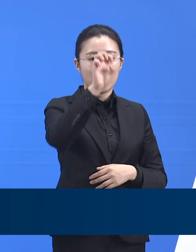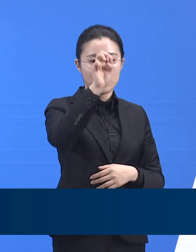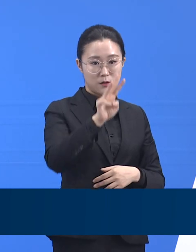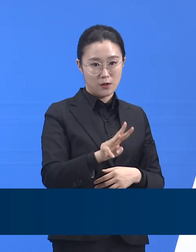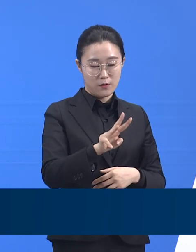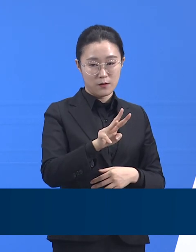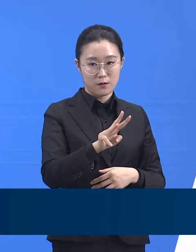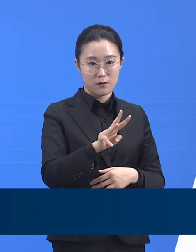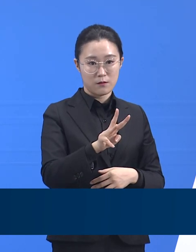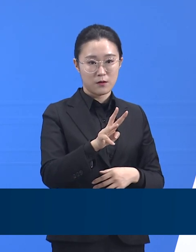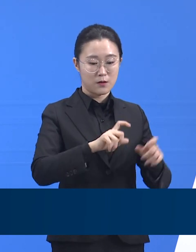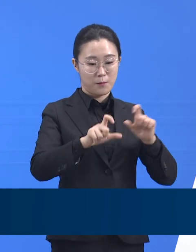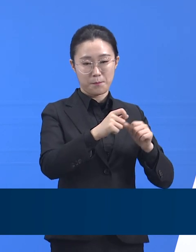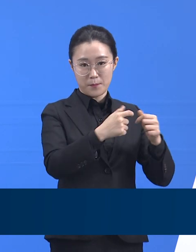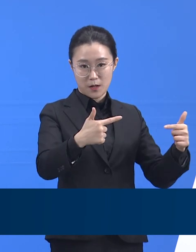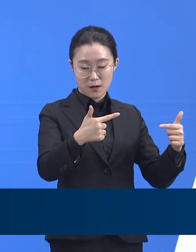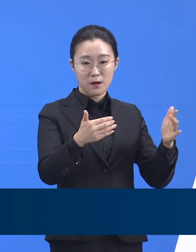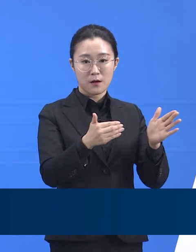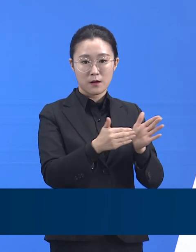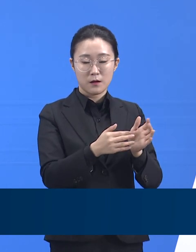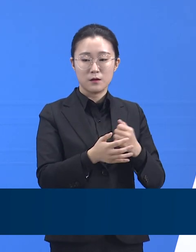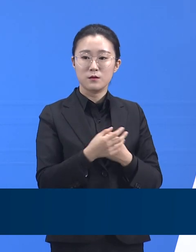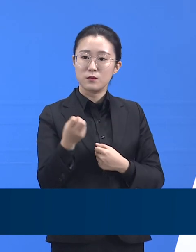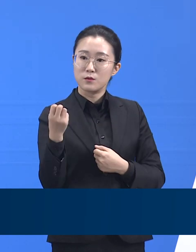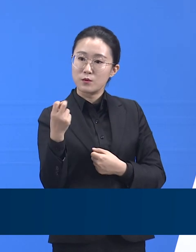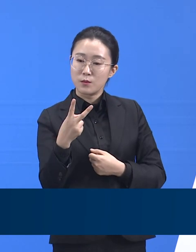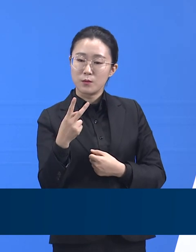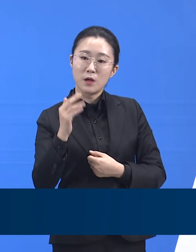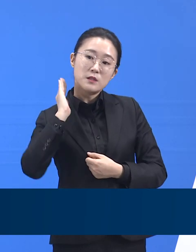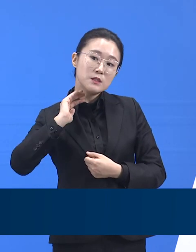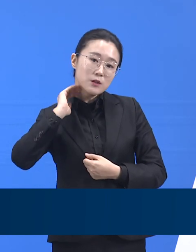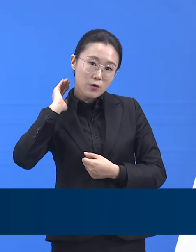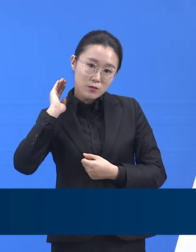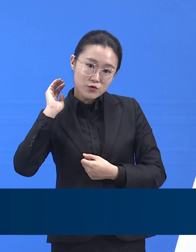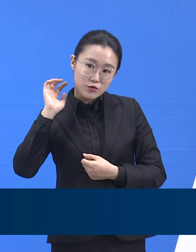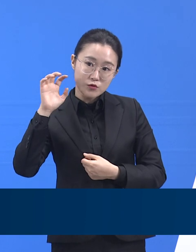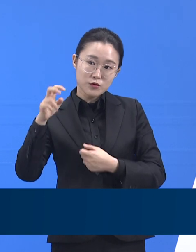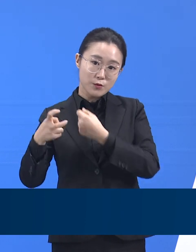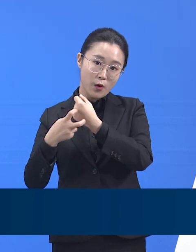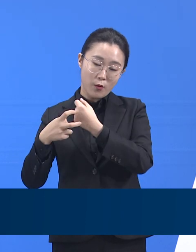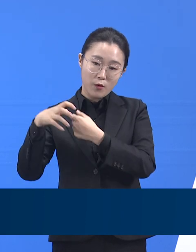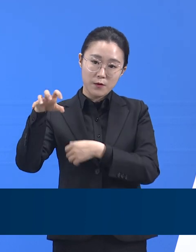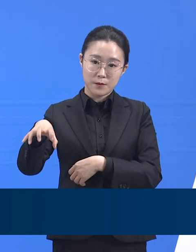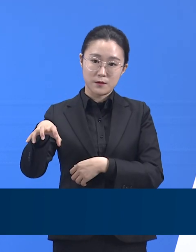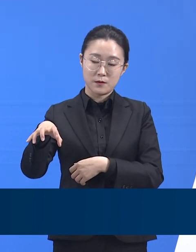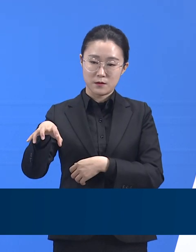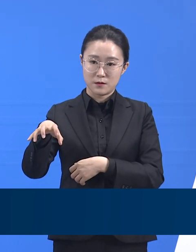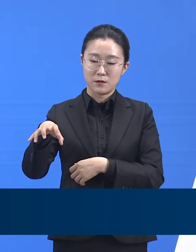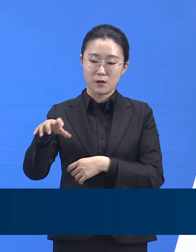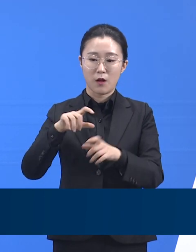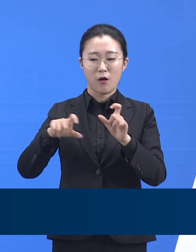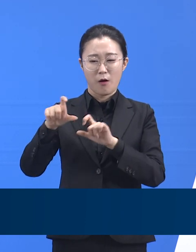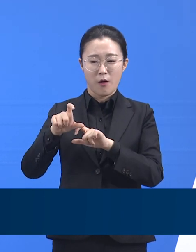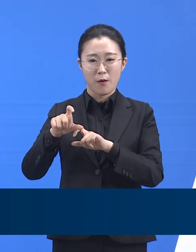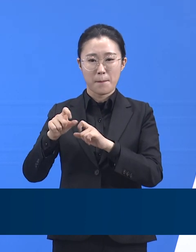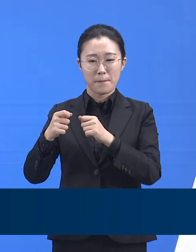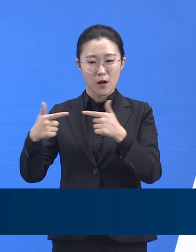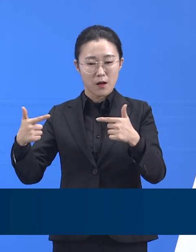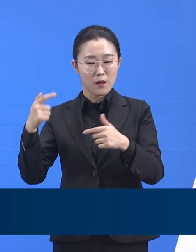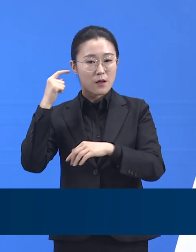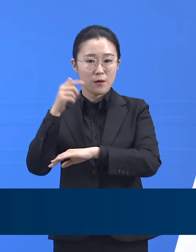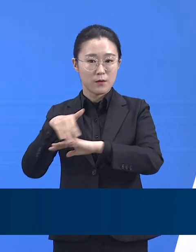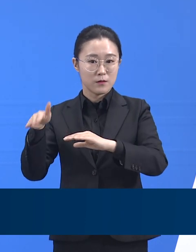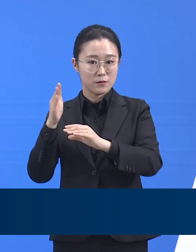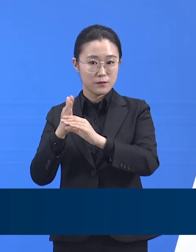경기도의료원 이정부병원도 12월 15일을 목표로 격리병상을 준비 중입니다. 또한 도내